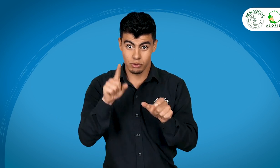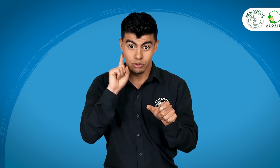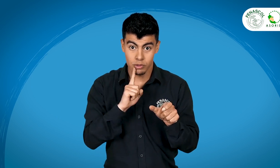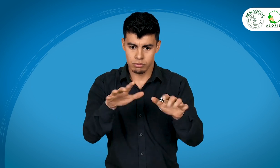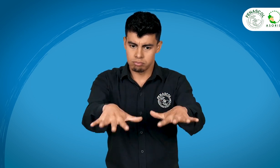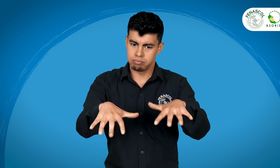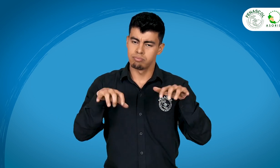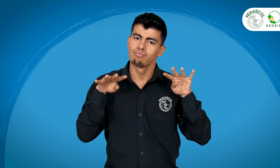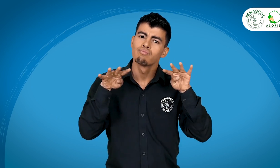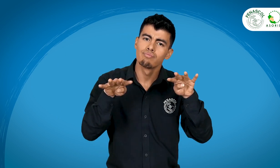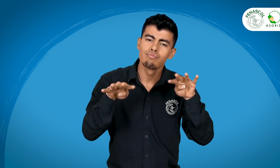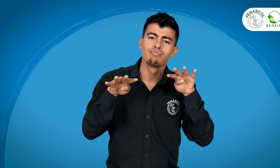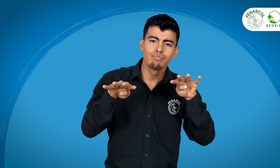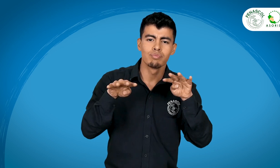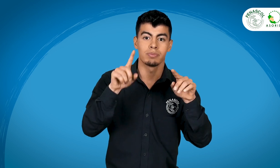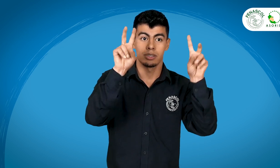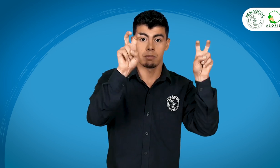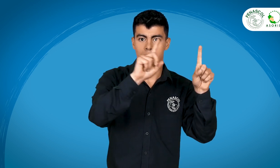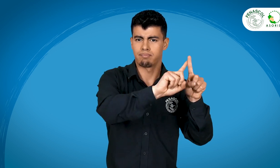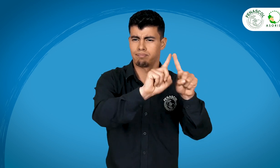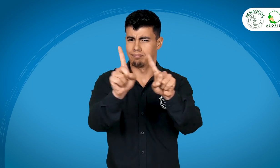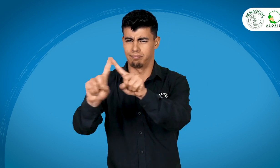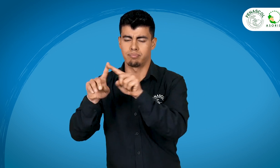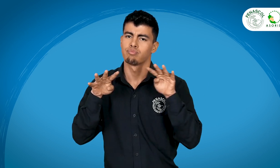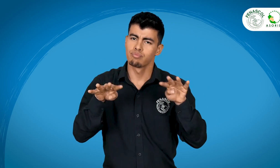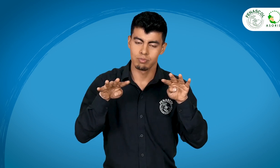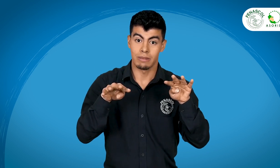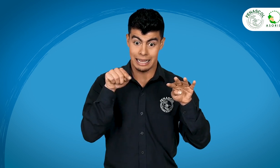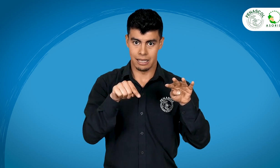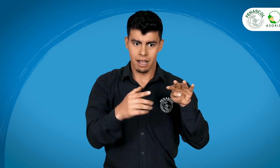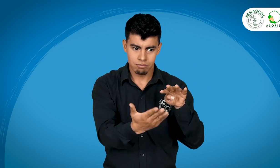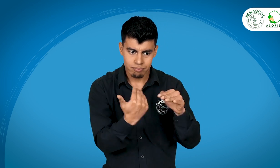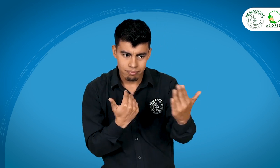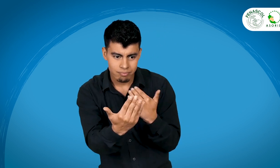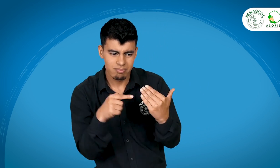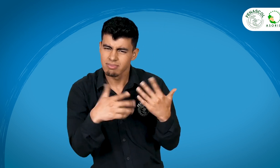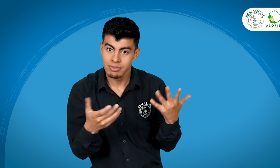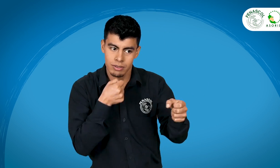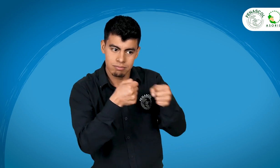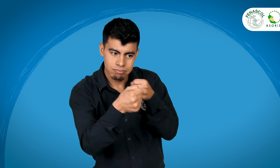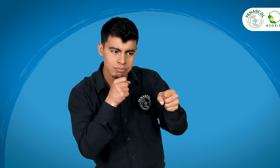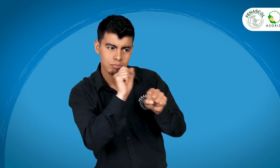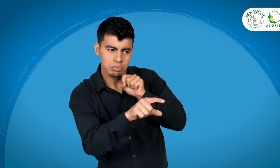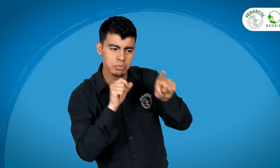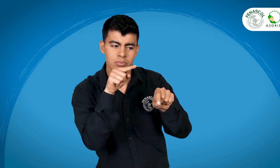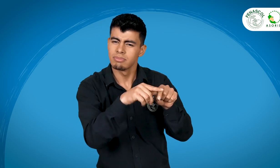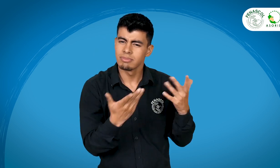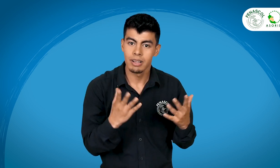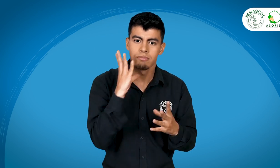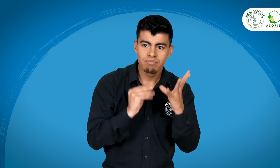asistentes sordos les hicimos preguntas en relación a su experiencia durante el Congreso. ¿Qué es lo que más les impactó? ¿Y cuál de